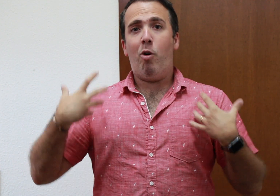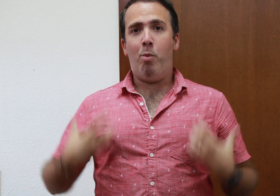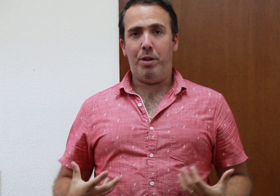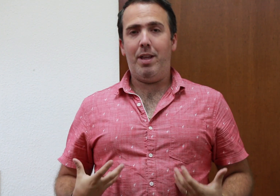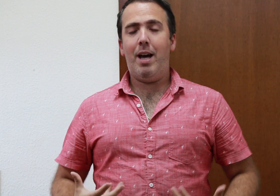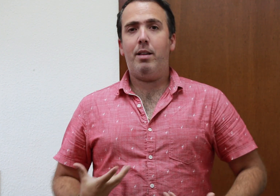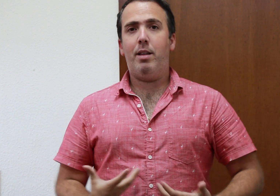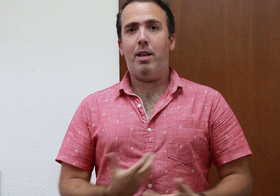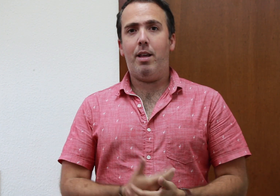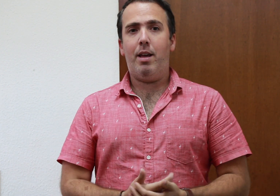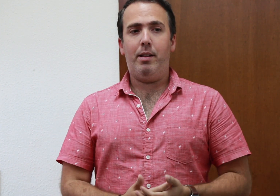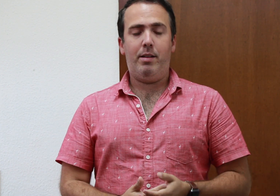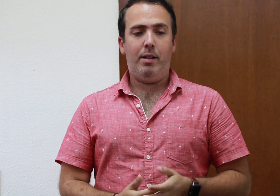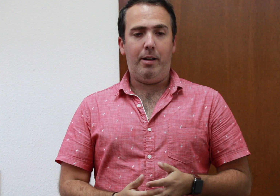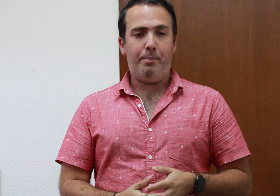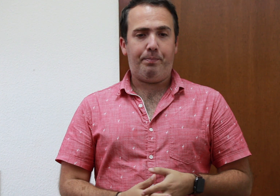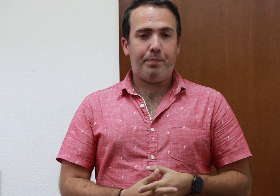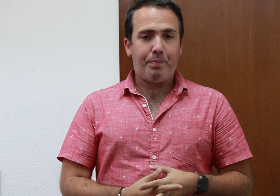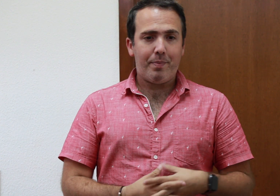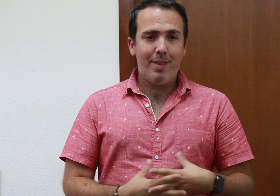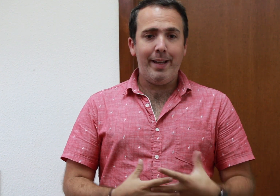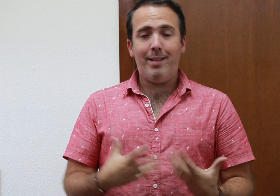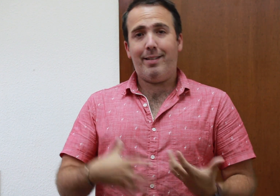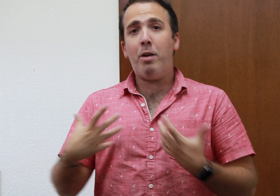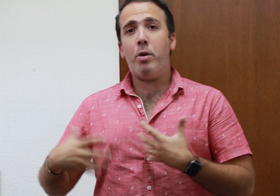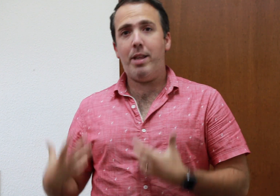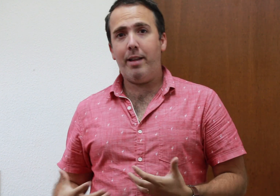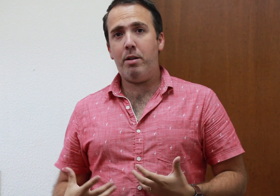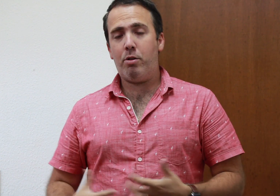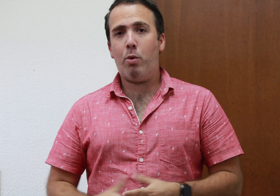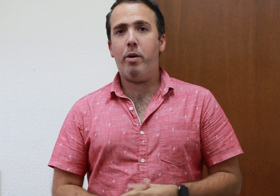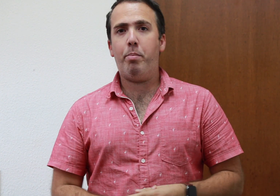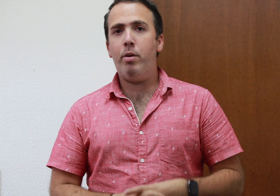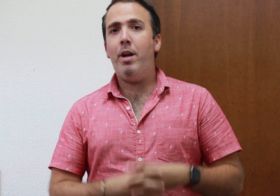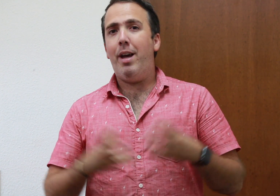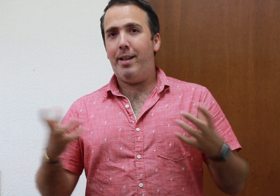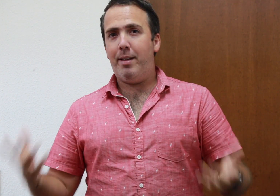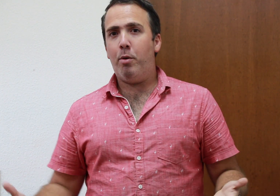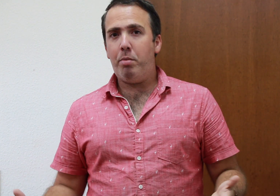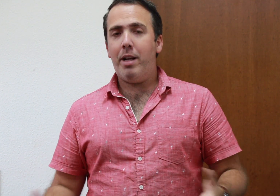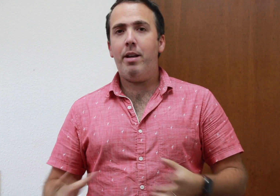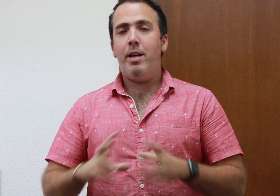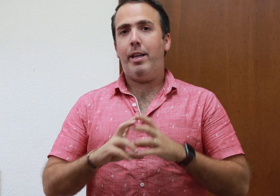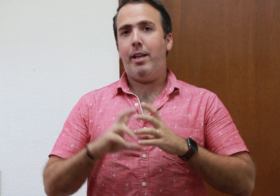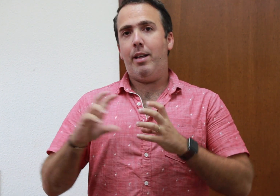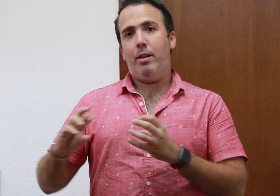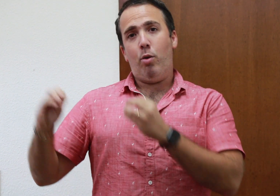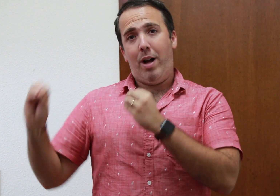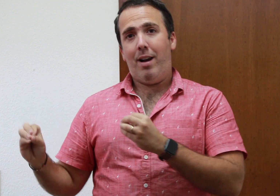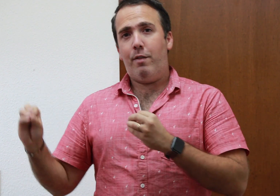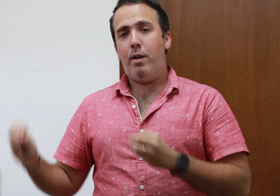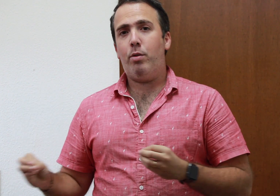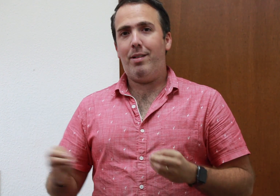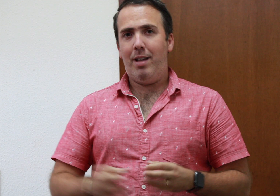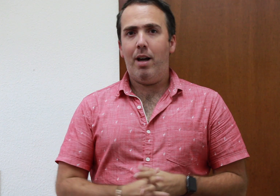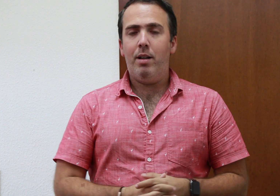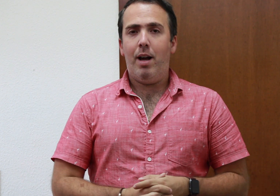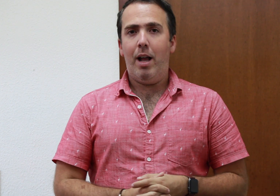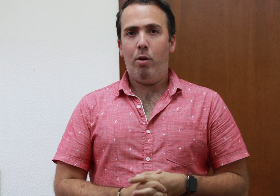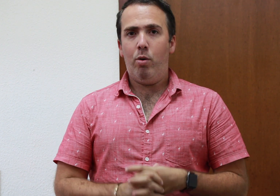comodidad y en seguridad de nuestro cuerpo estemos bien y tocar la flauta sea algo